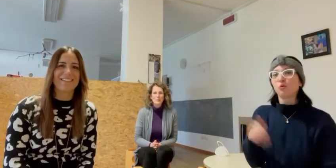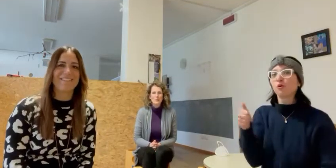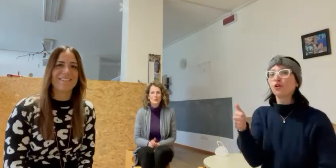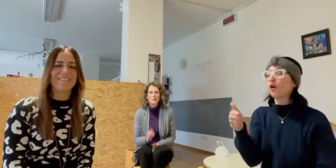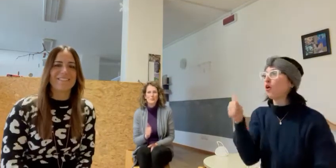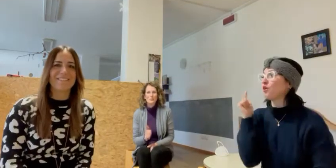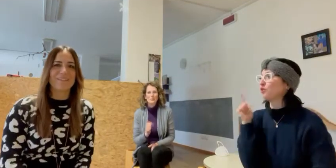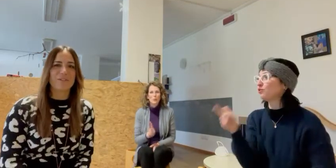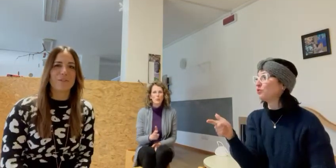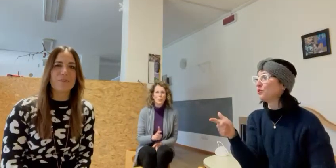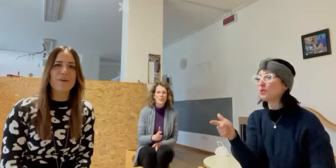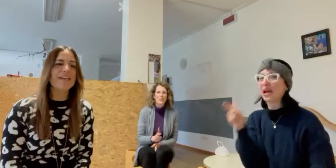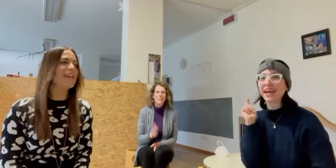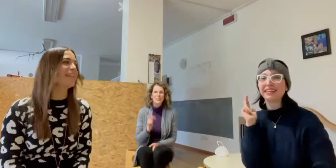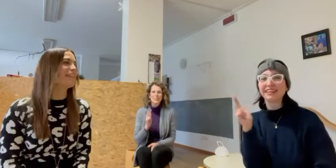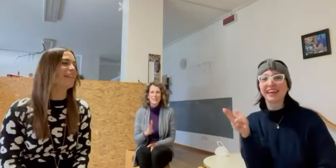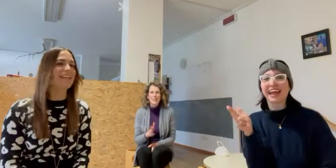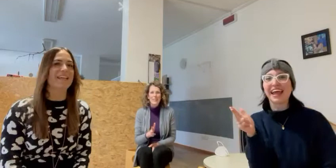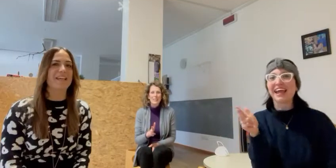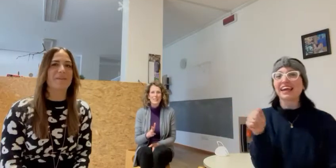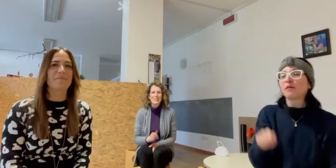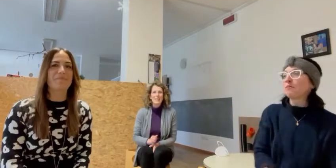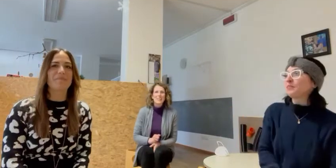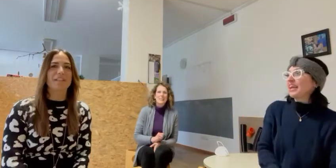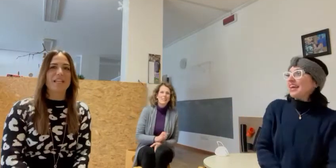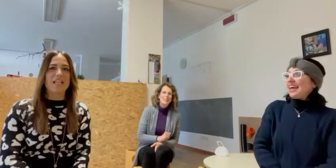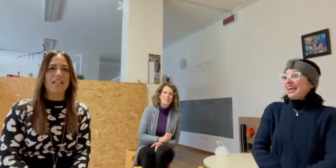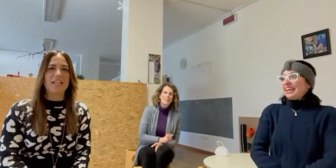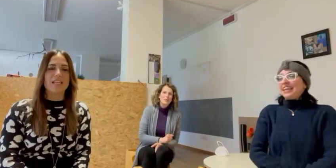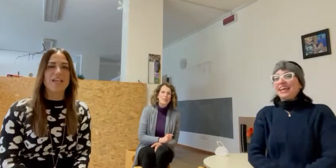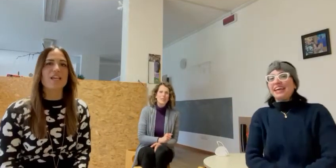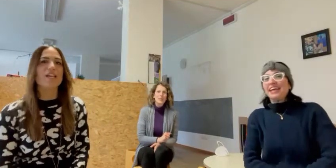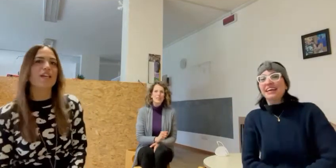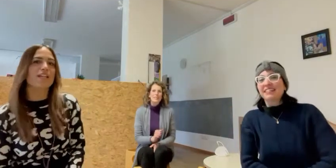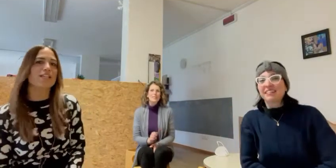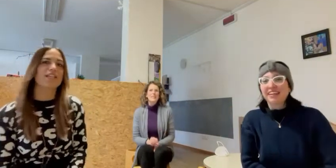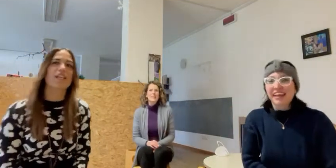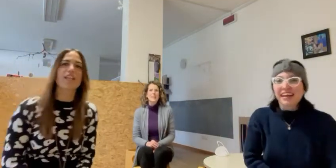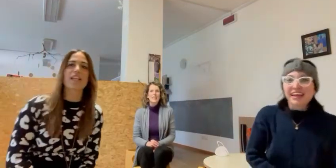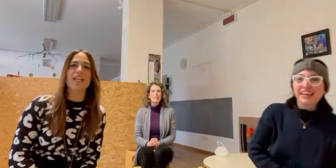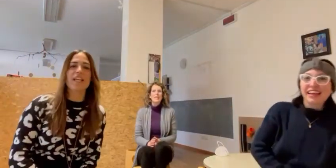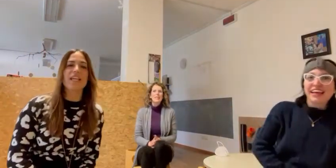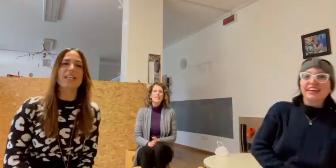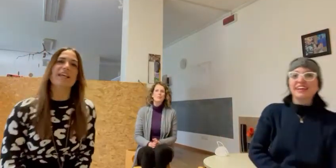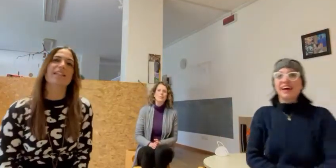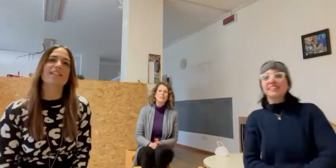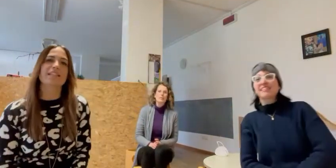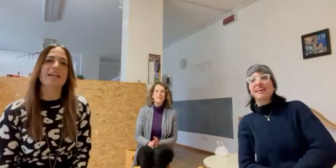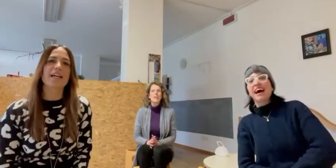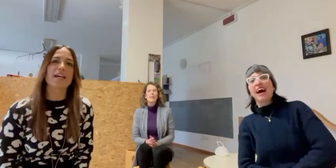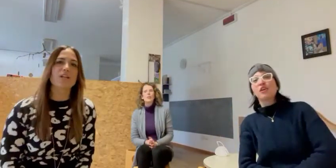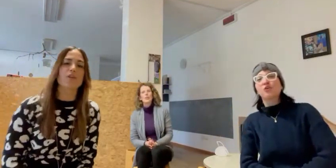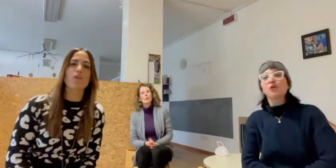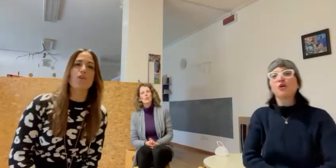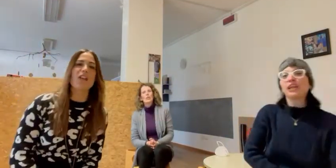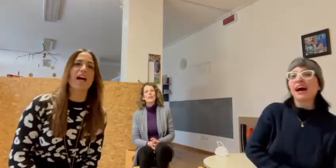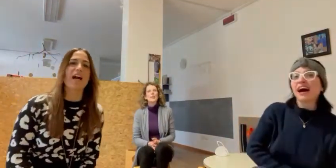Uno, due, tre! Le streghe danzano la